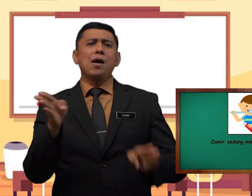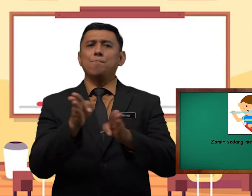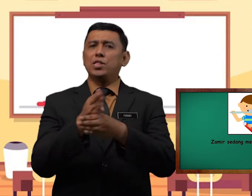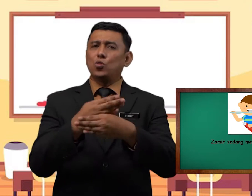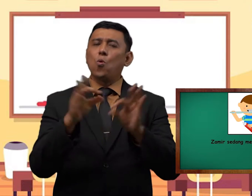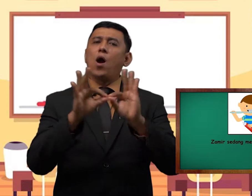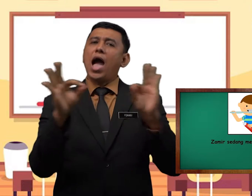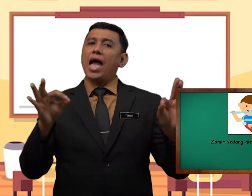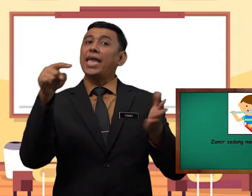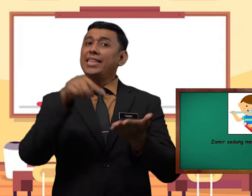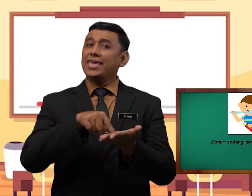bentuk ayat ini?